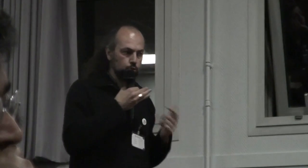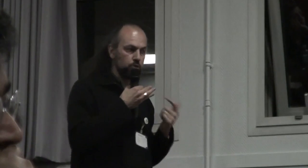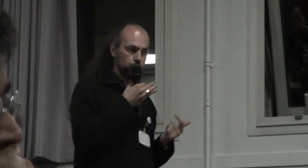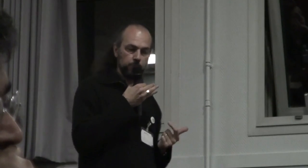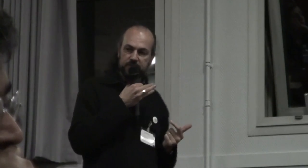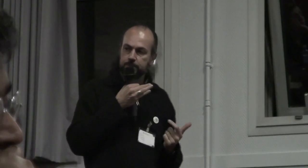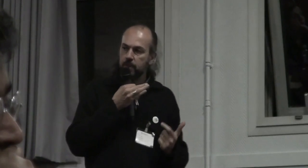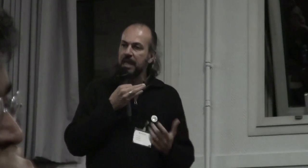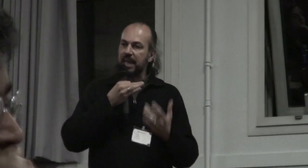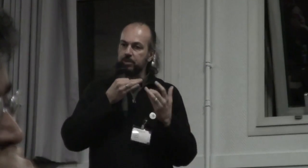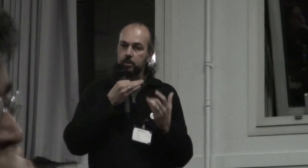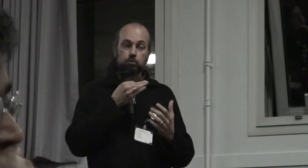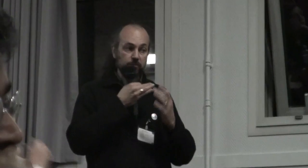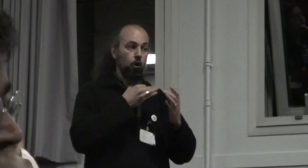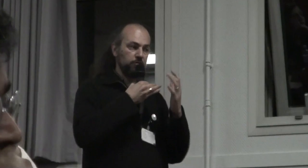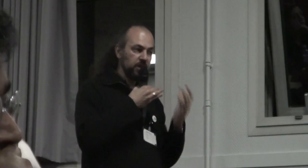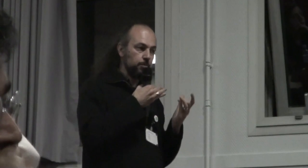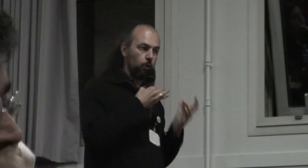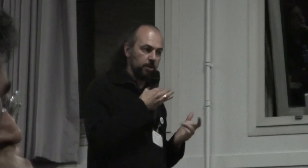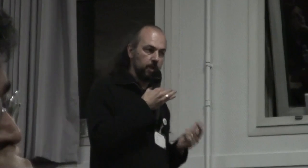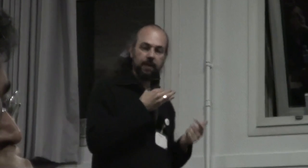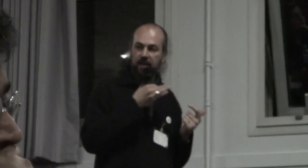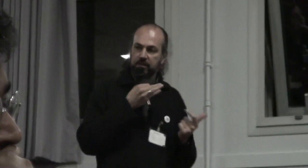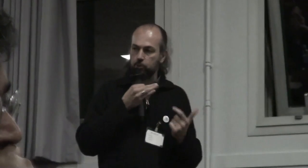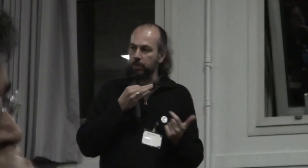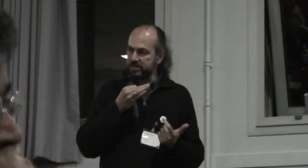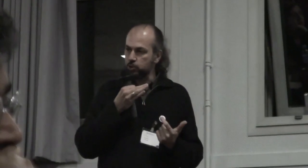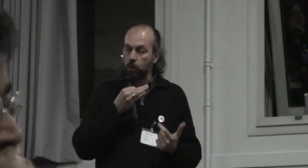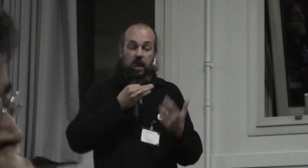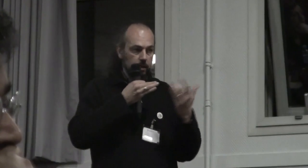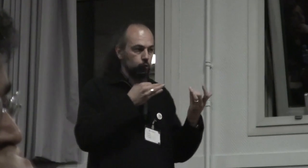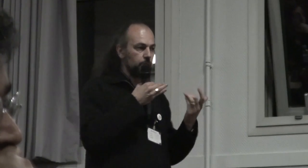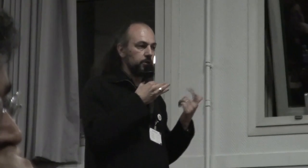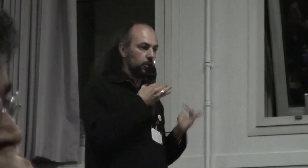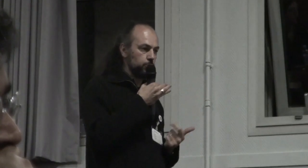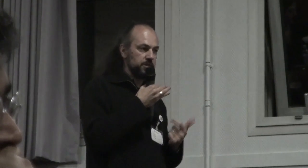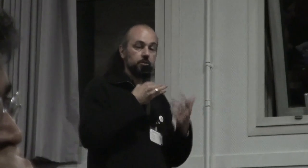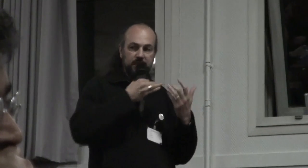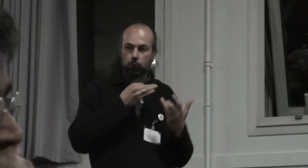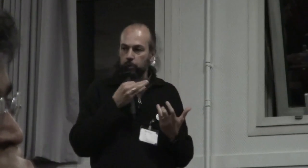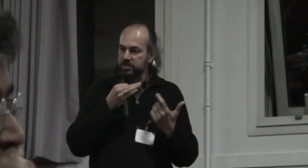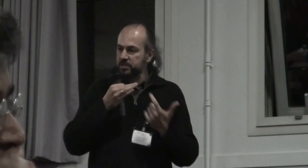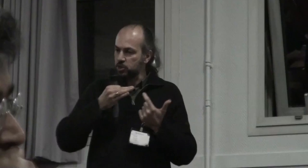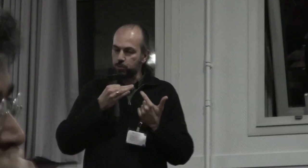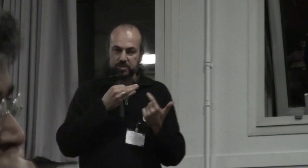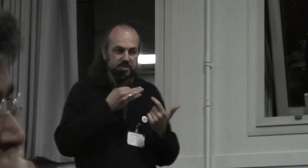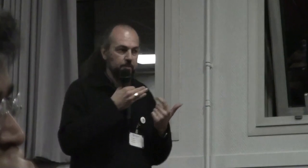du transhumanisme et bien nous avons un vrai problème avec la normalisation et notamment les transhumanistes technoprogressistes si je puis insister